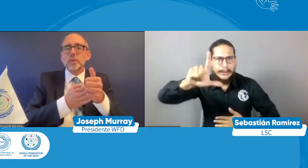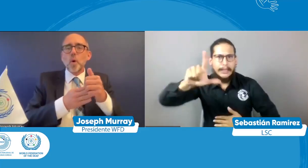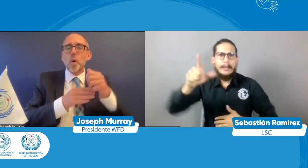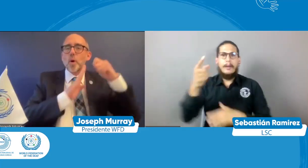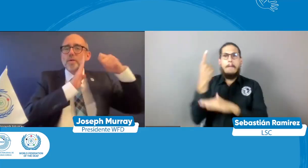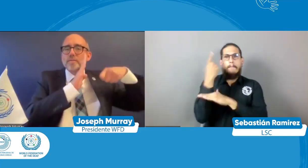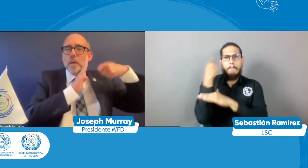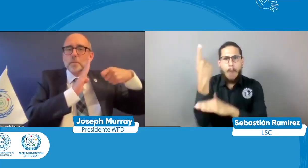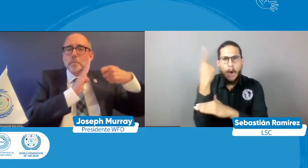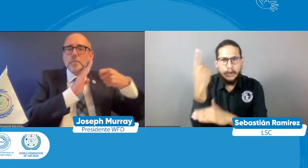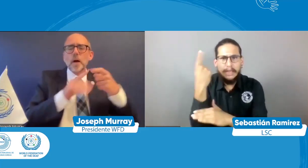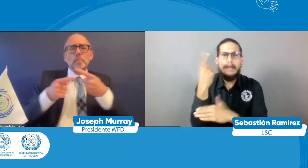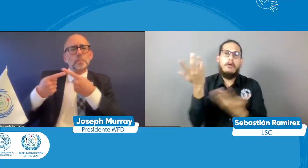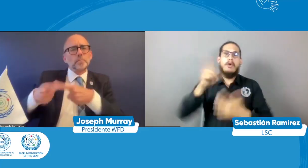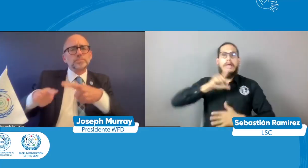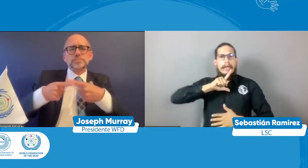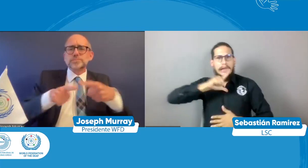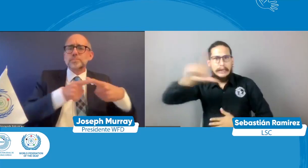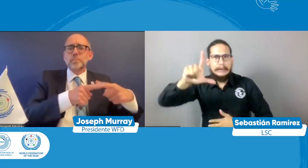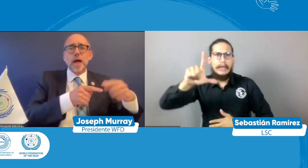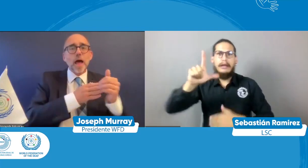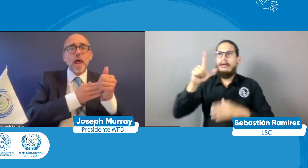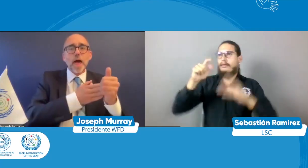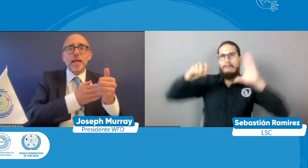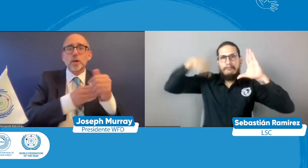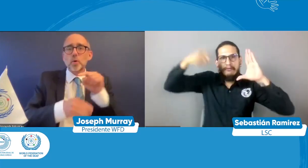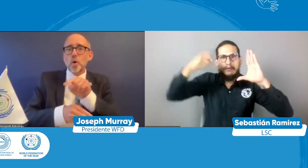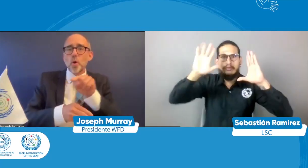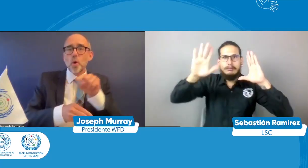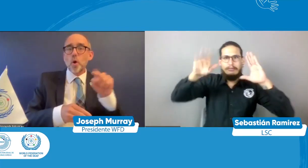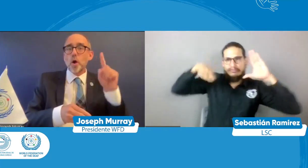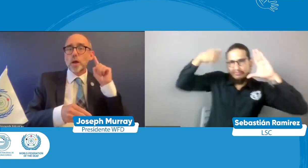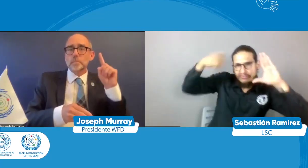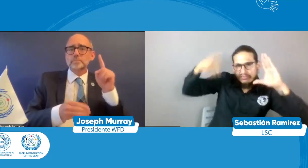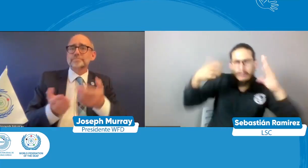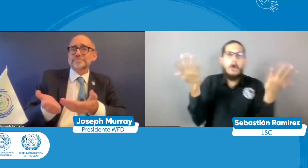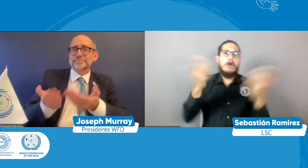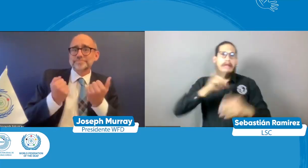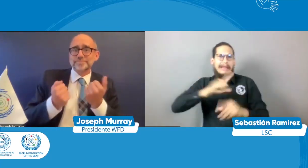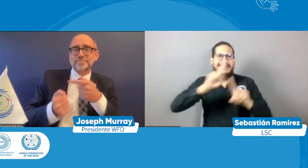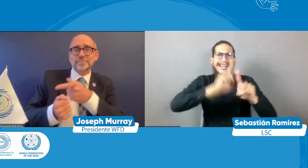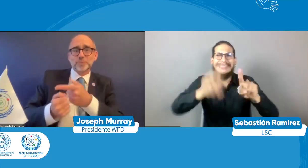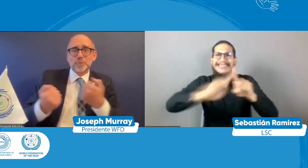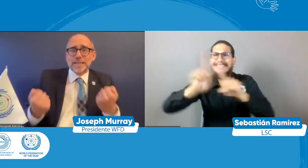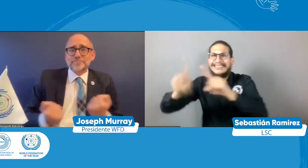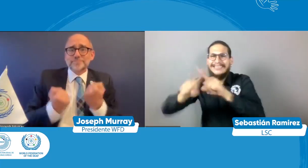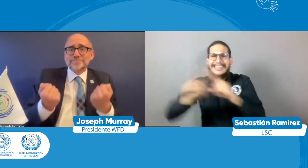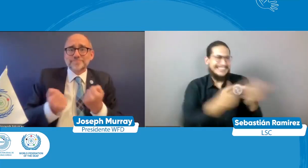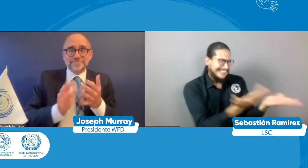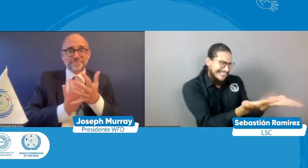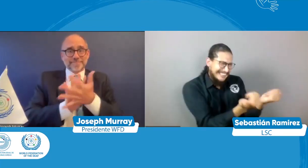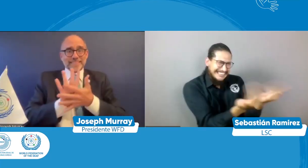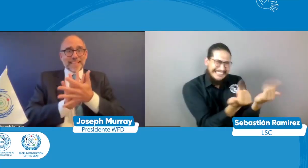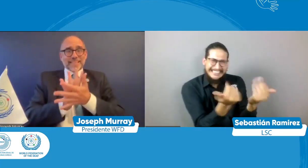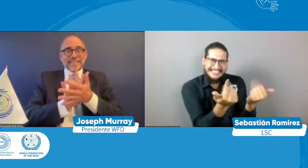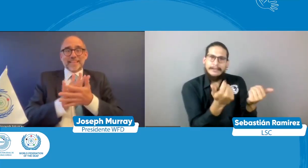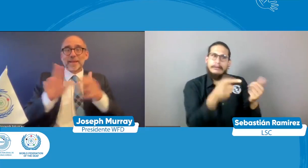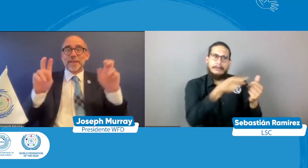llamemos a los líderes mundiales a los políticos a los tomadores de decisiones para que ellos también vean